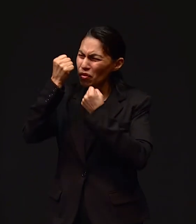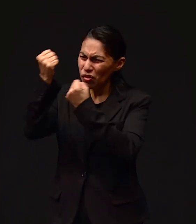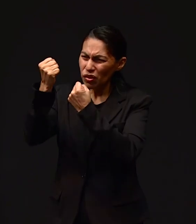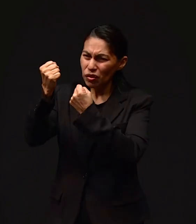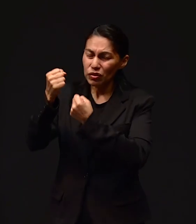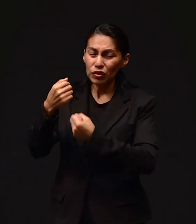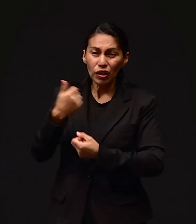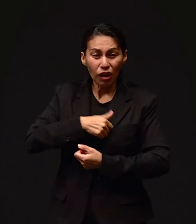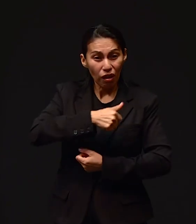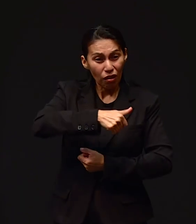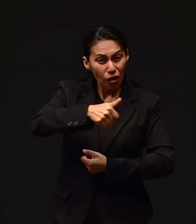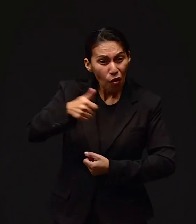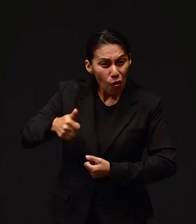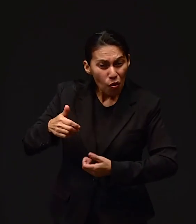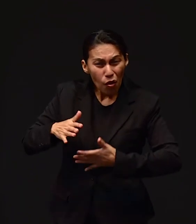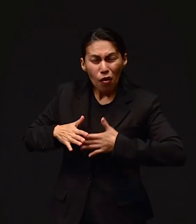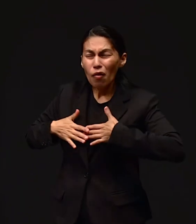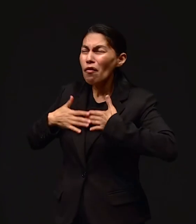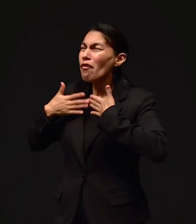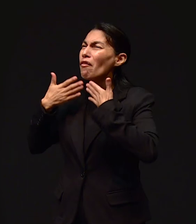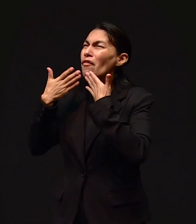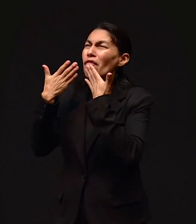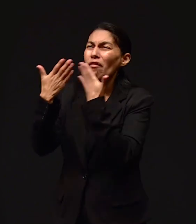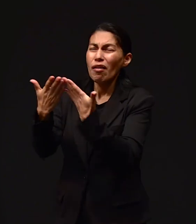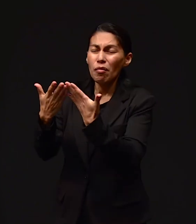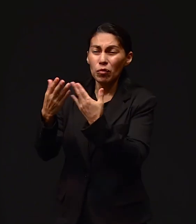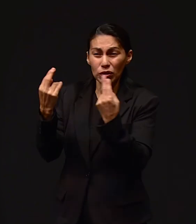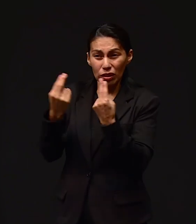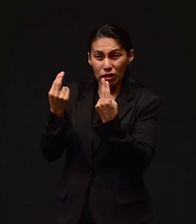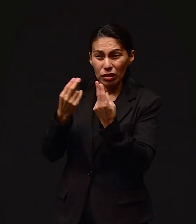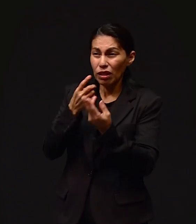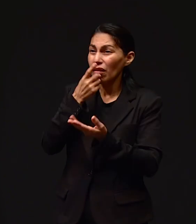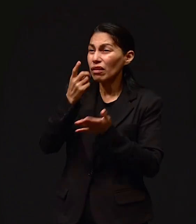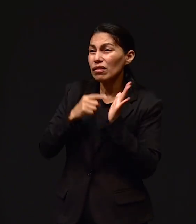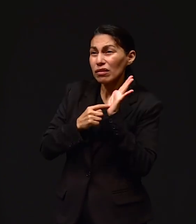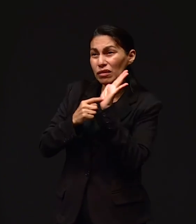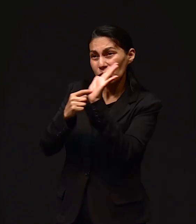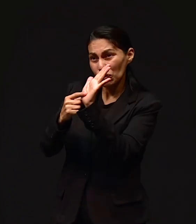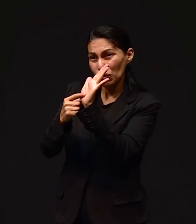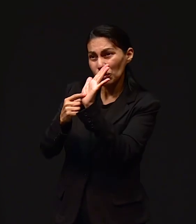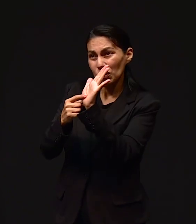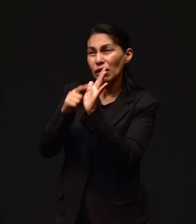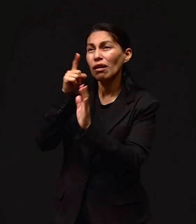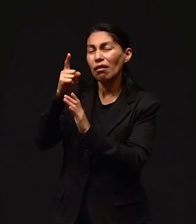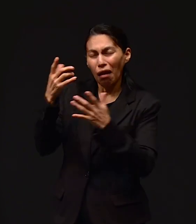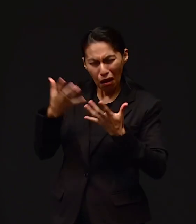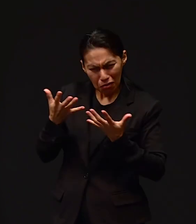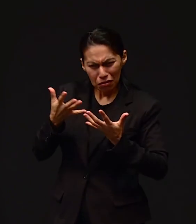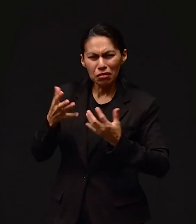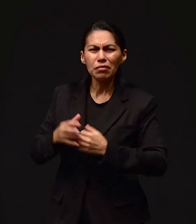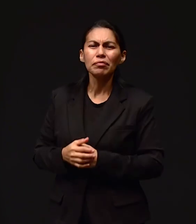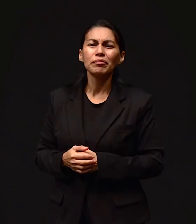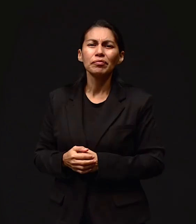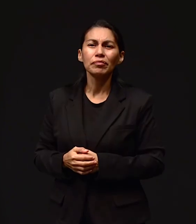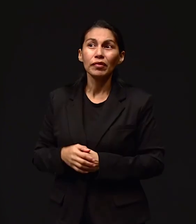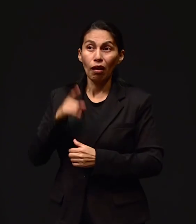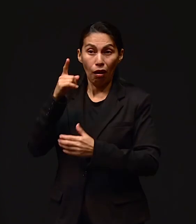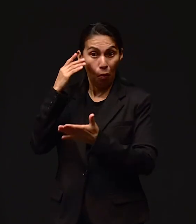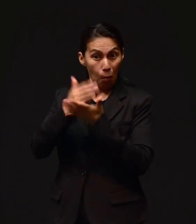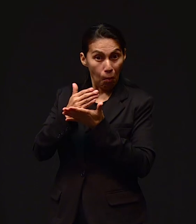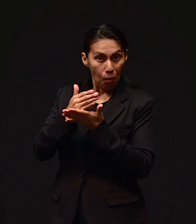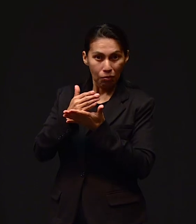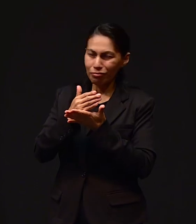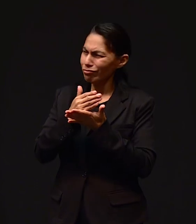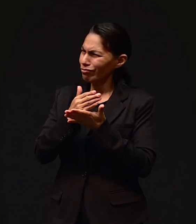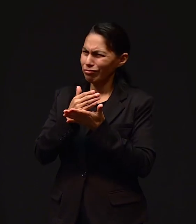Amén. Y cuando confiamos en él, cuando le exponemos nuestra necesidad, él actúa. Amén. Y no